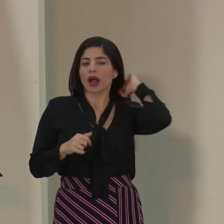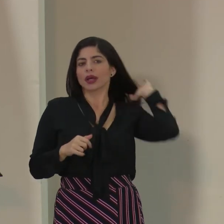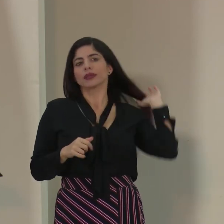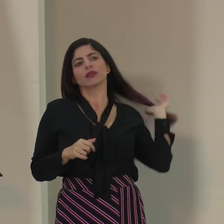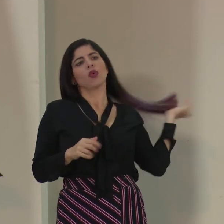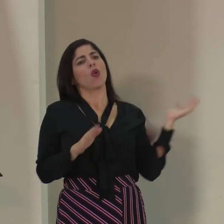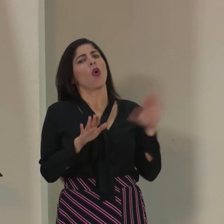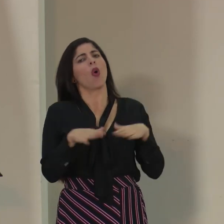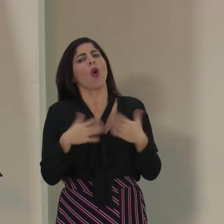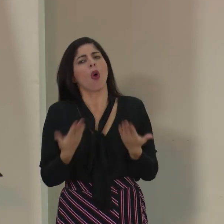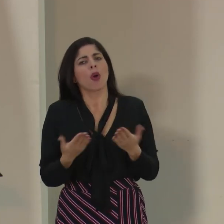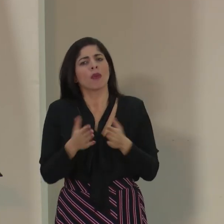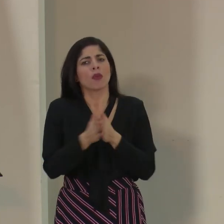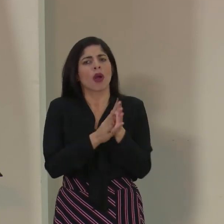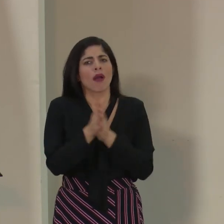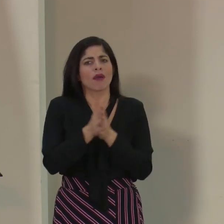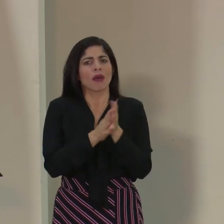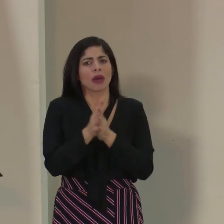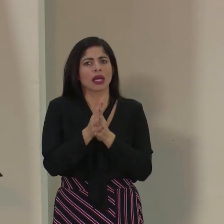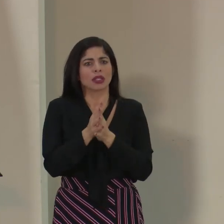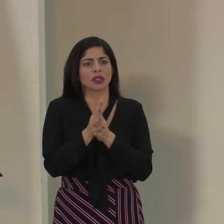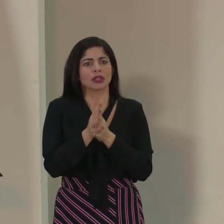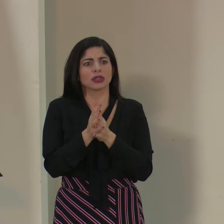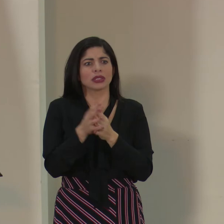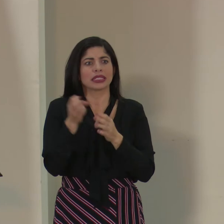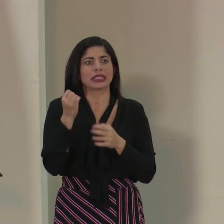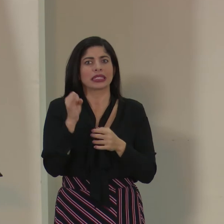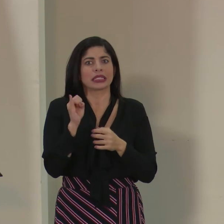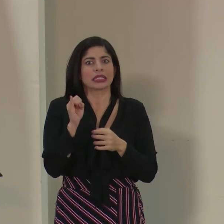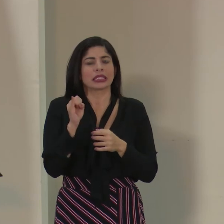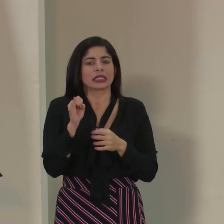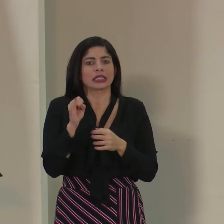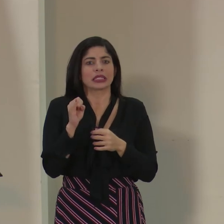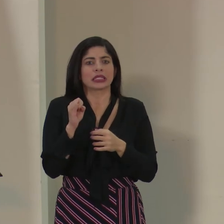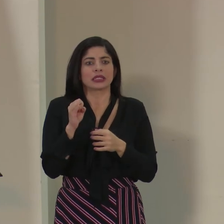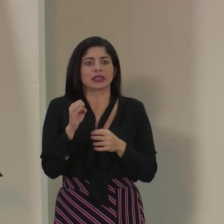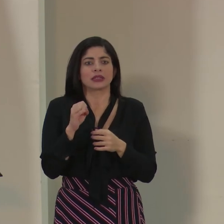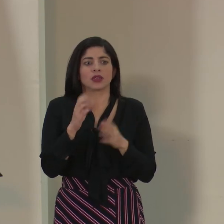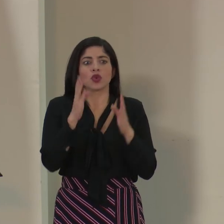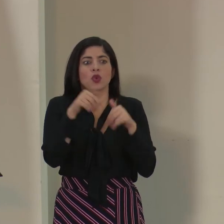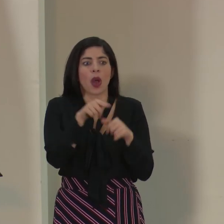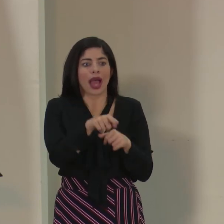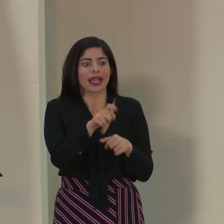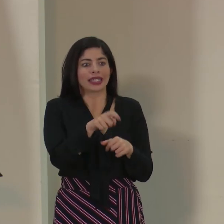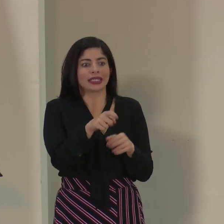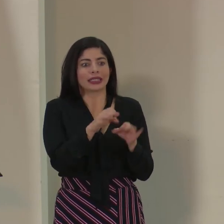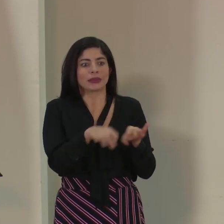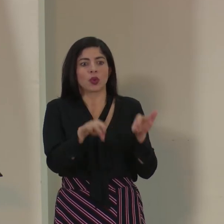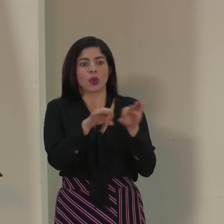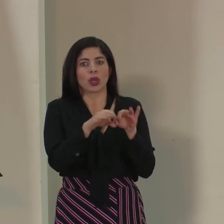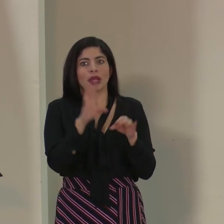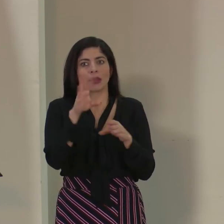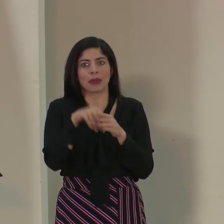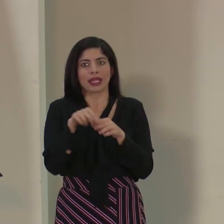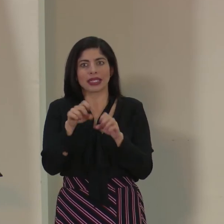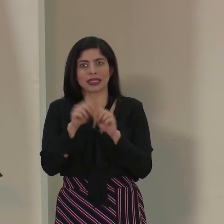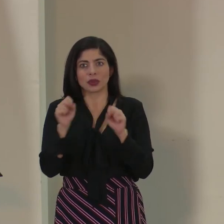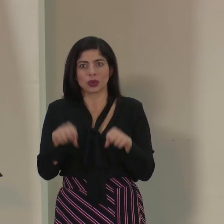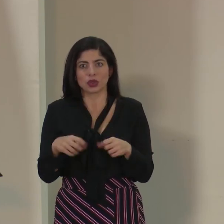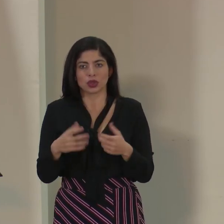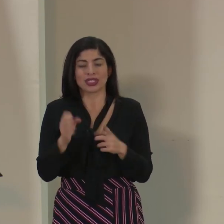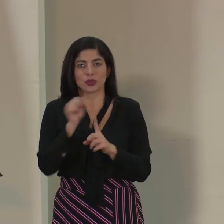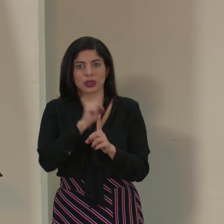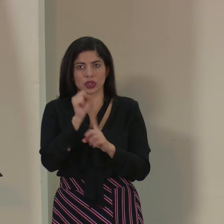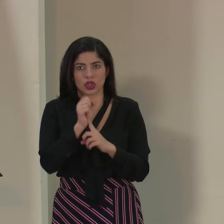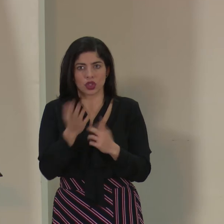lavarse las manos si no está el servicio indispensable parte de esta situación? Muchas